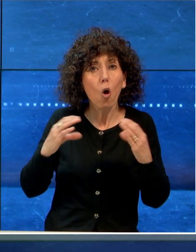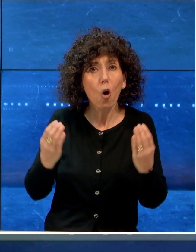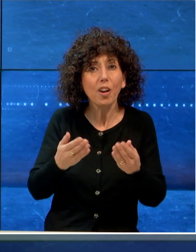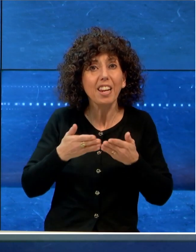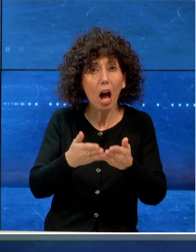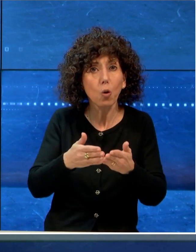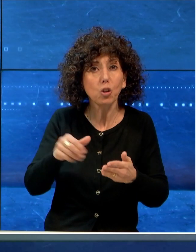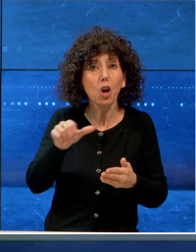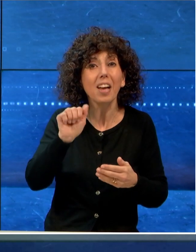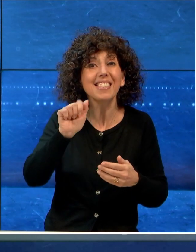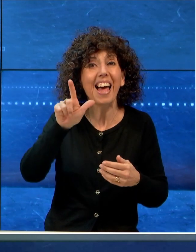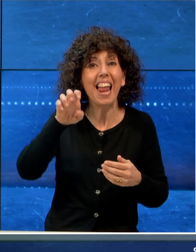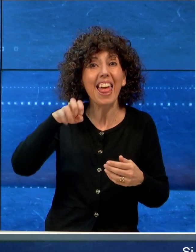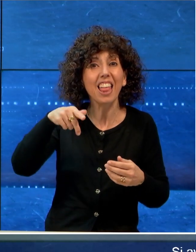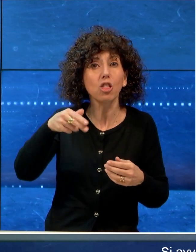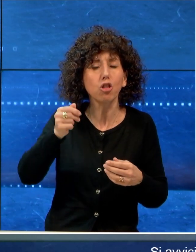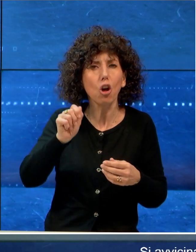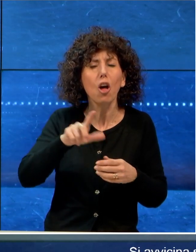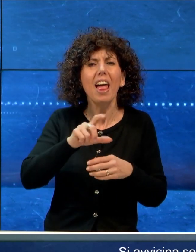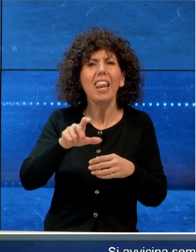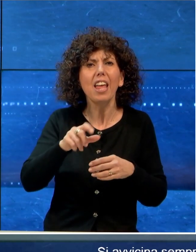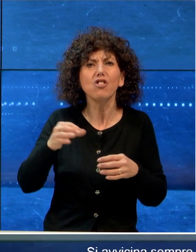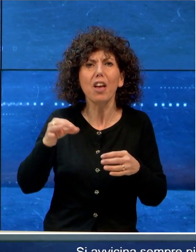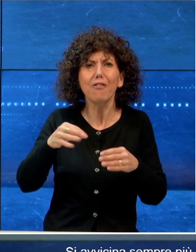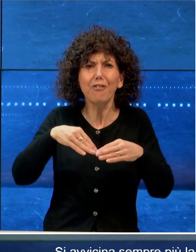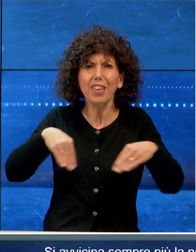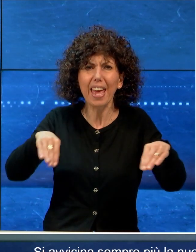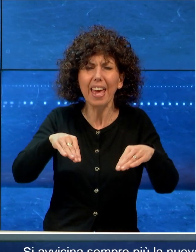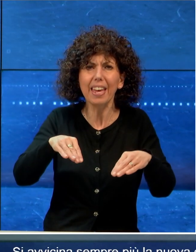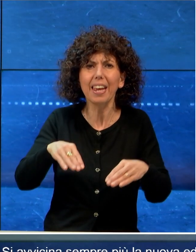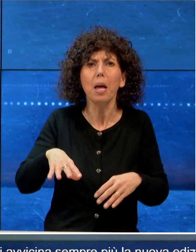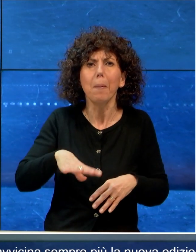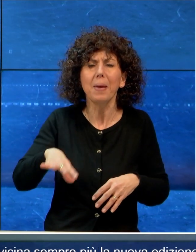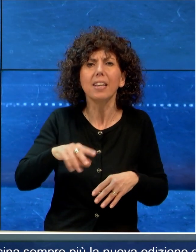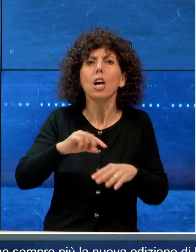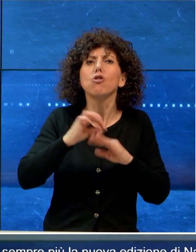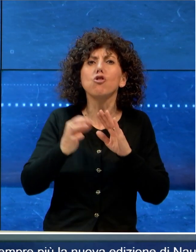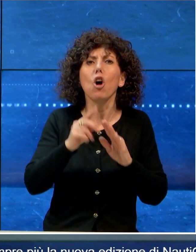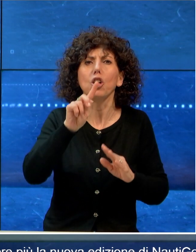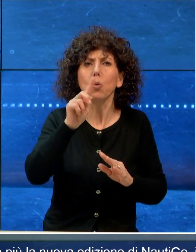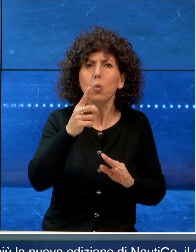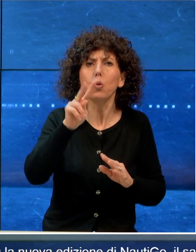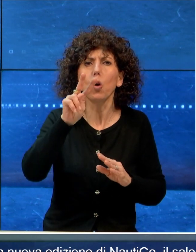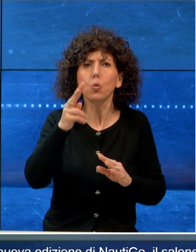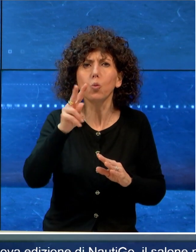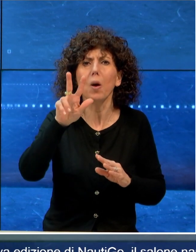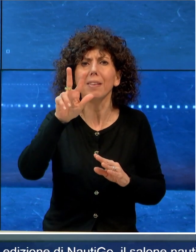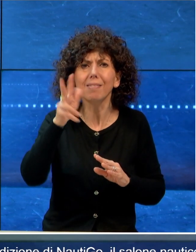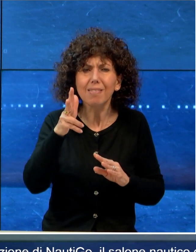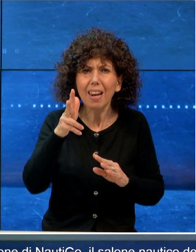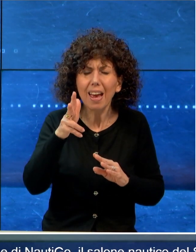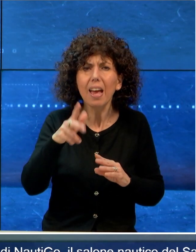a Lecce Fiere in Piazza Palio nei giorni 1, 2, 3